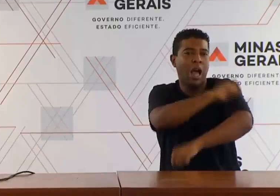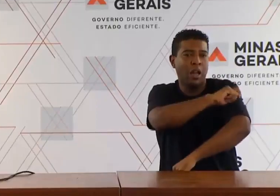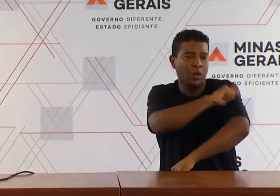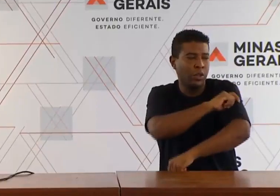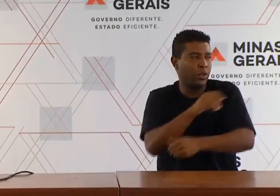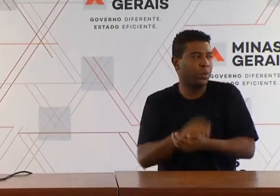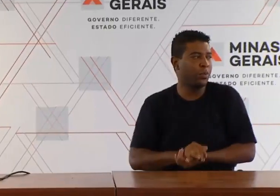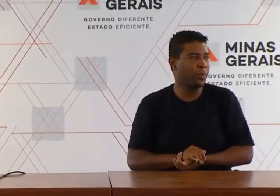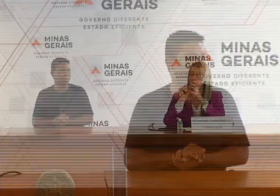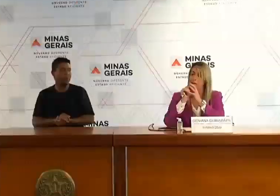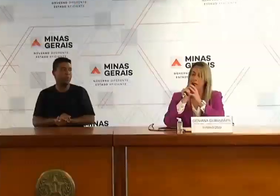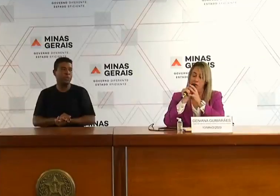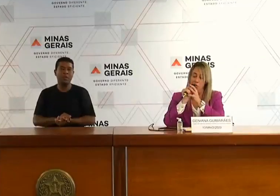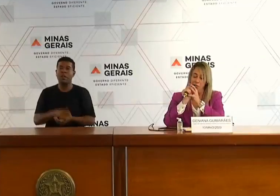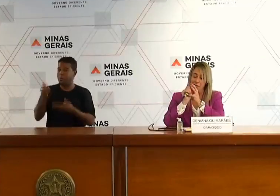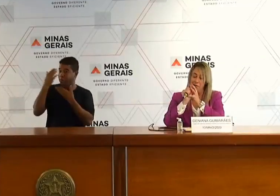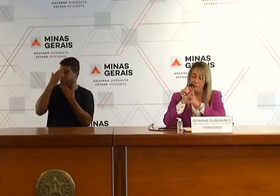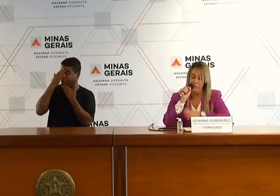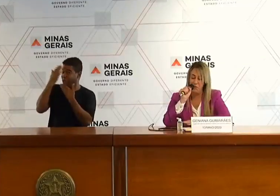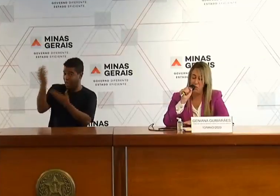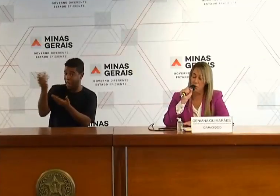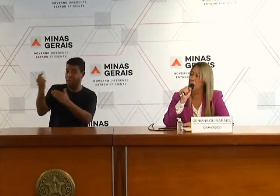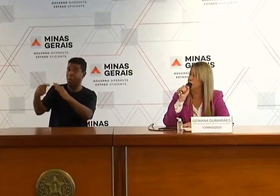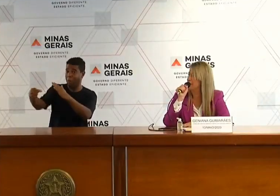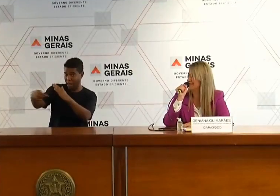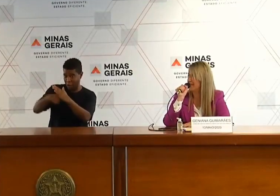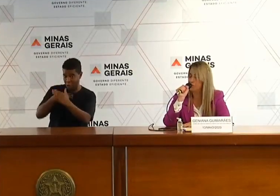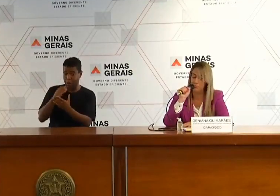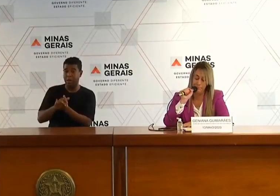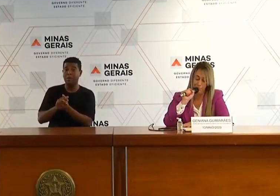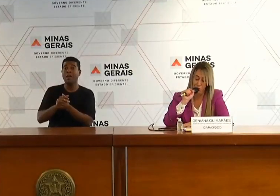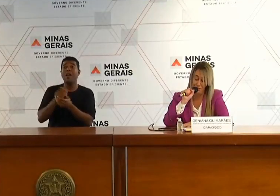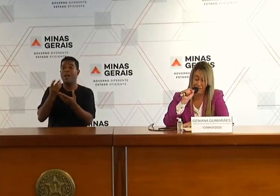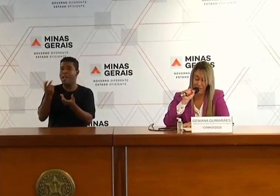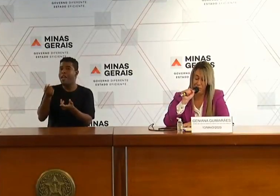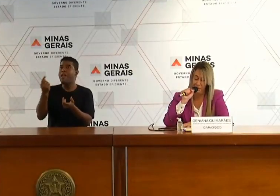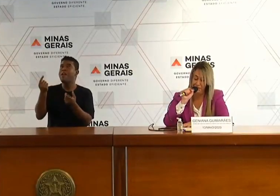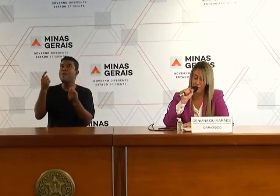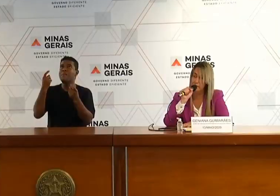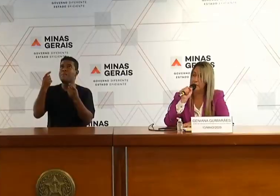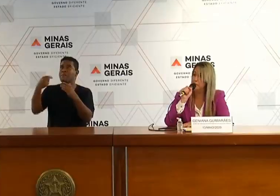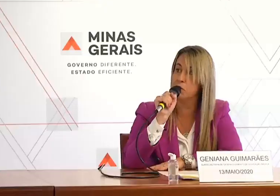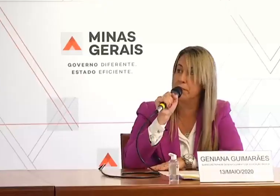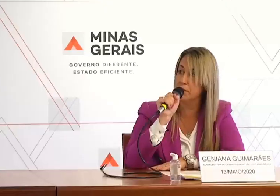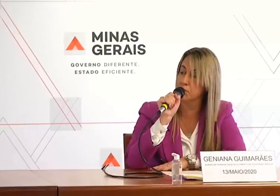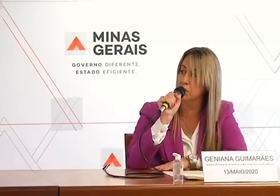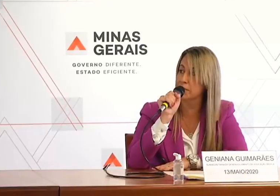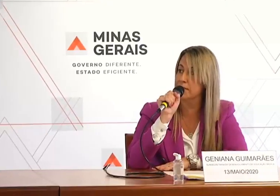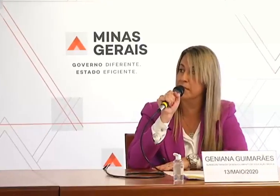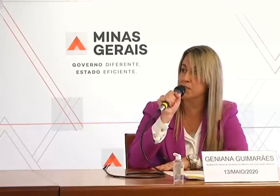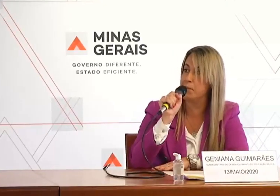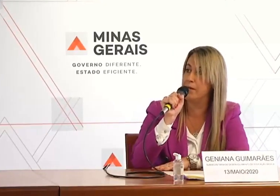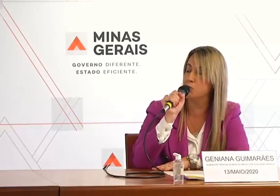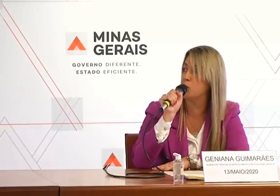Agradeço a pergunta, é uma pergunta e uma preocupação muito grande realmente. Neste momento, nós estamos trabalhando com